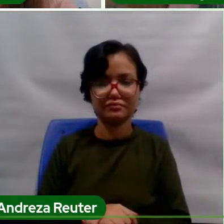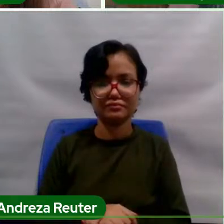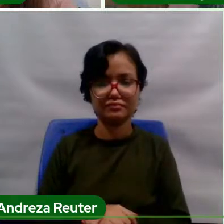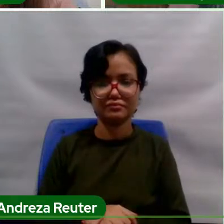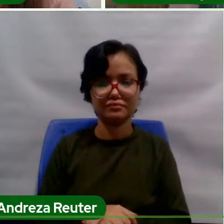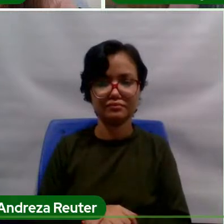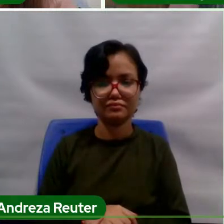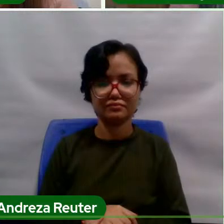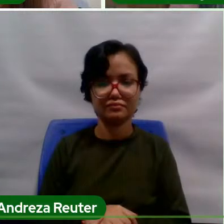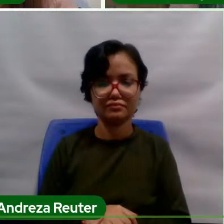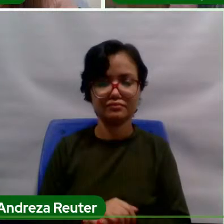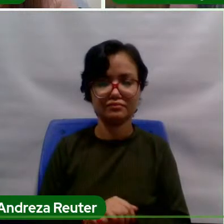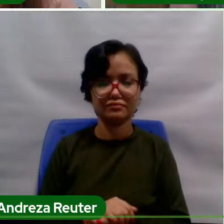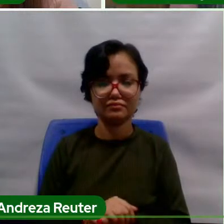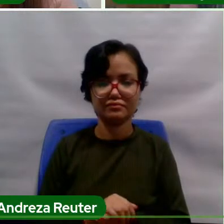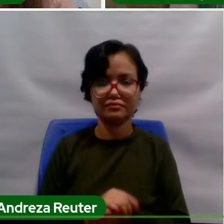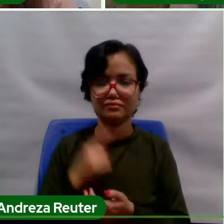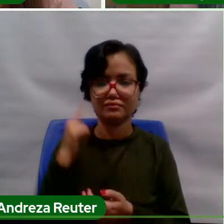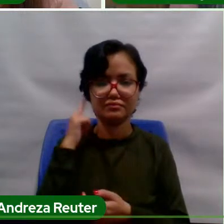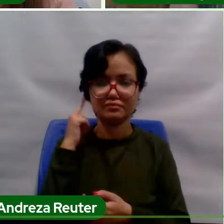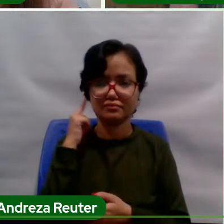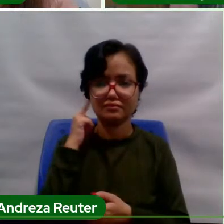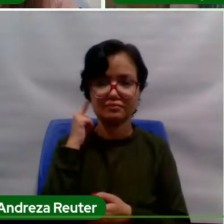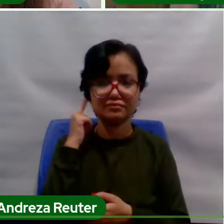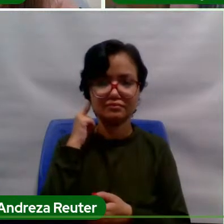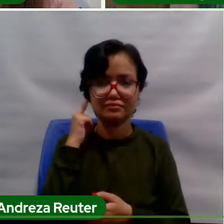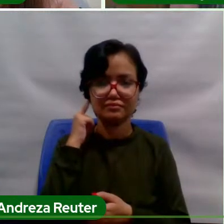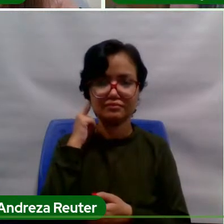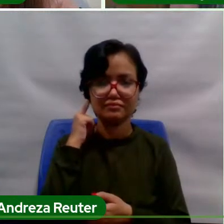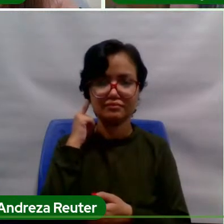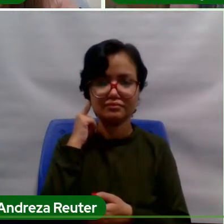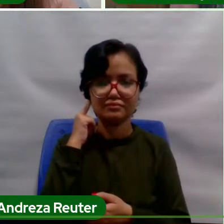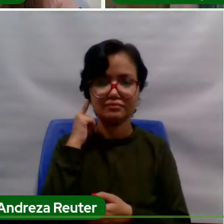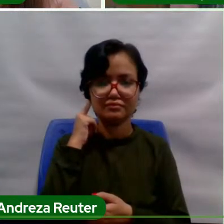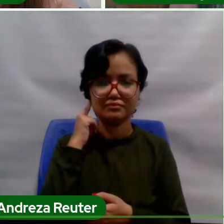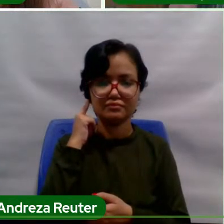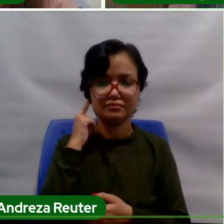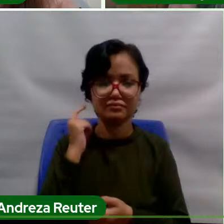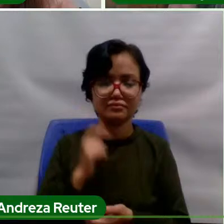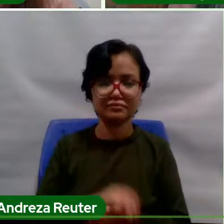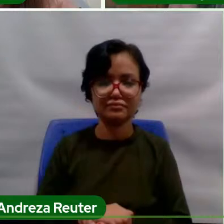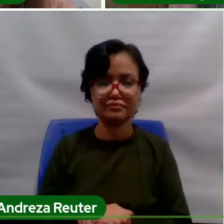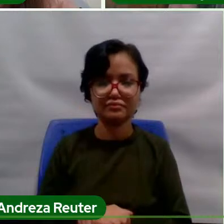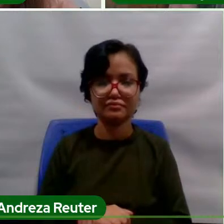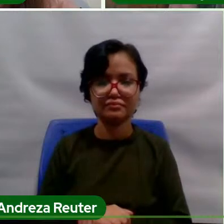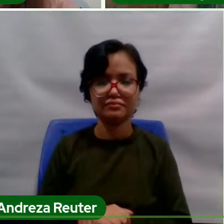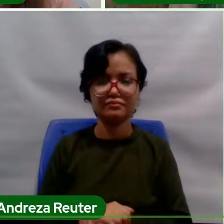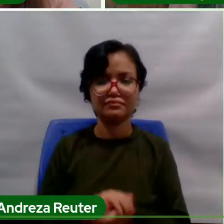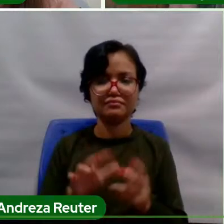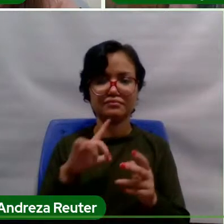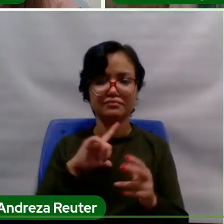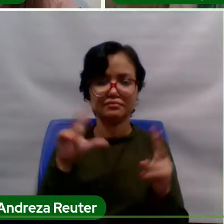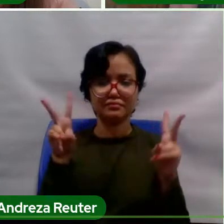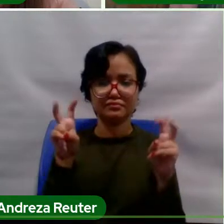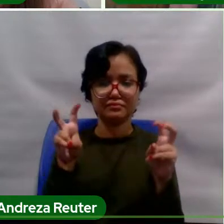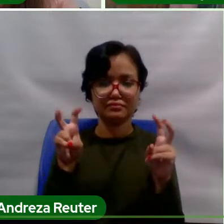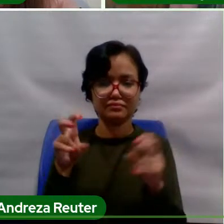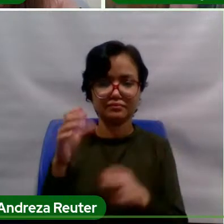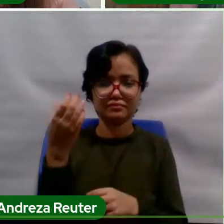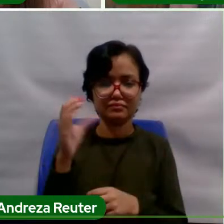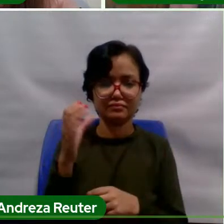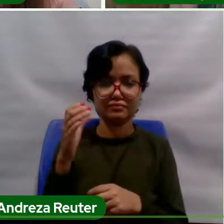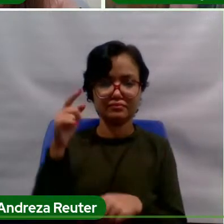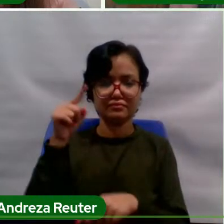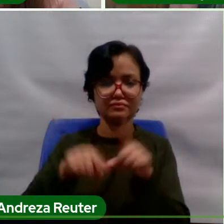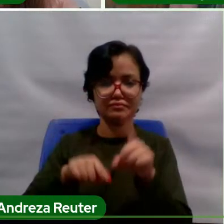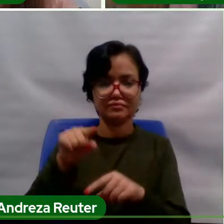organizado pela Pró-Reitoria de Pós-Graduação, Pesquisa e Inovação Tecnológica, PROPIT, tem como tema Ciência como Ferramenta de